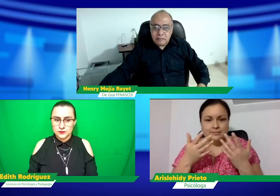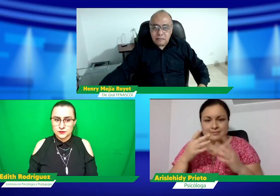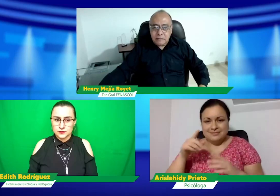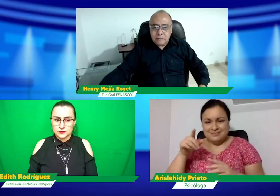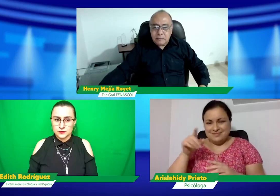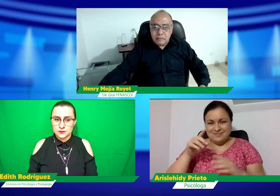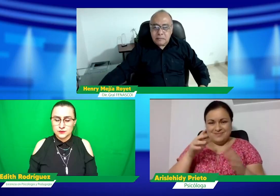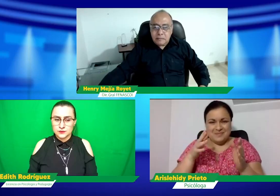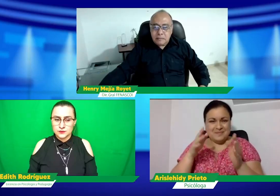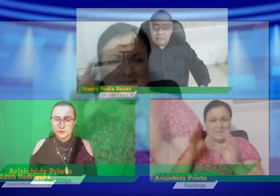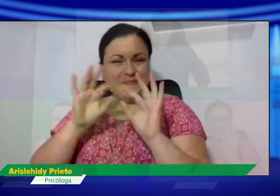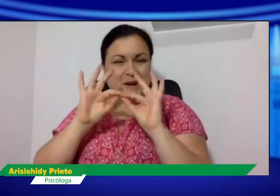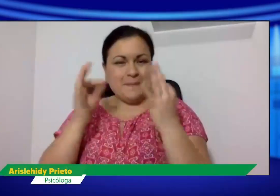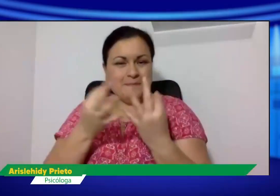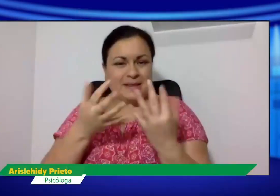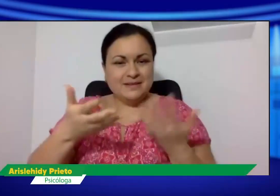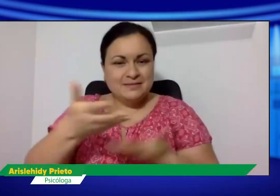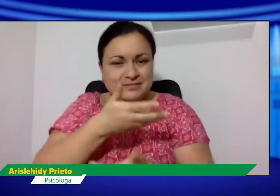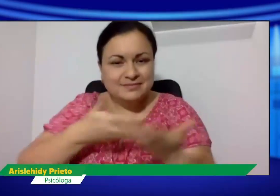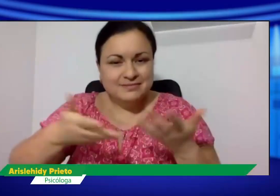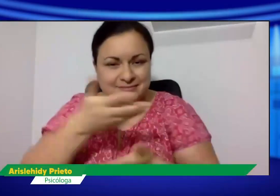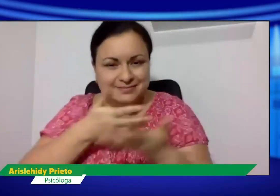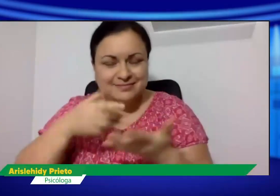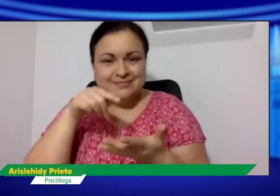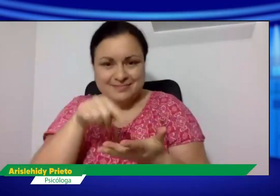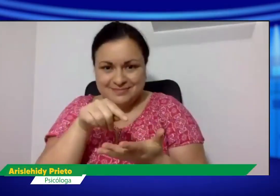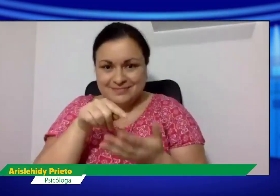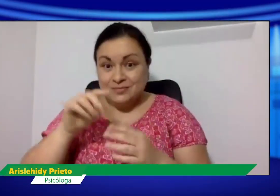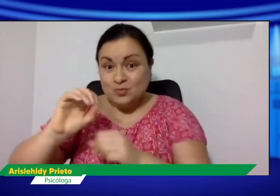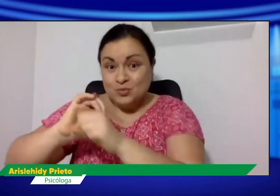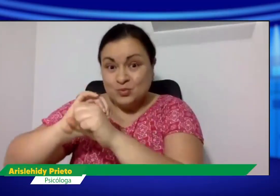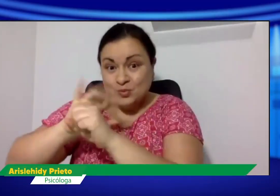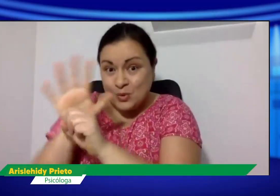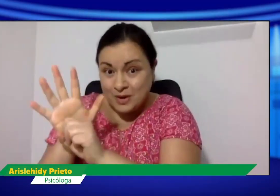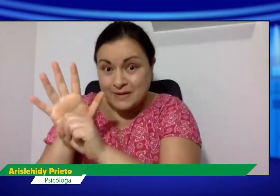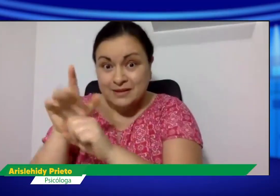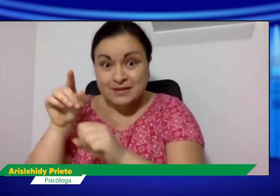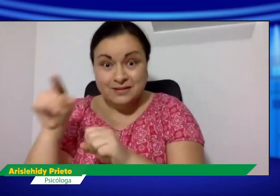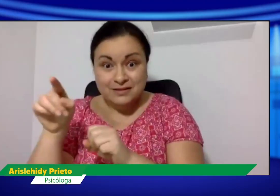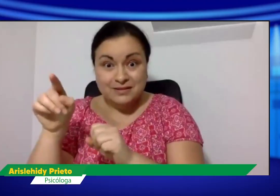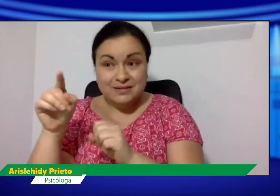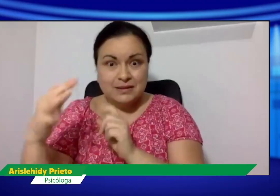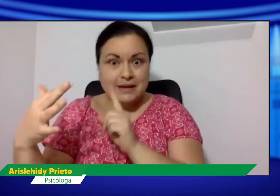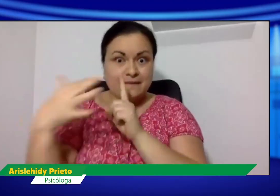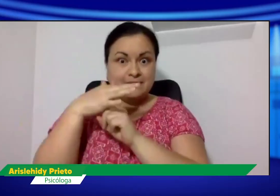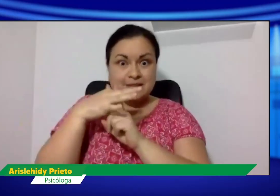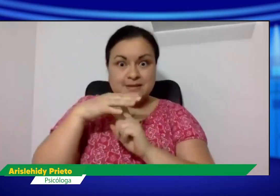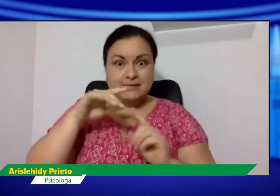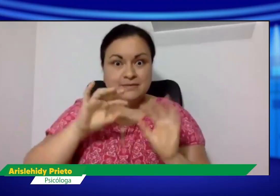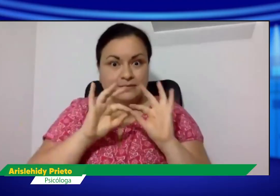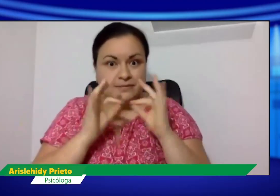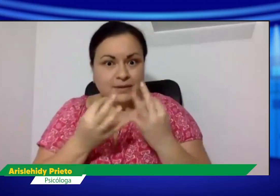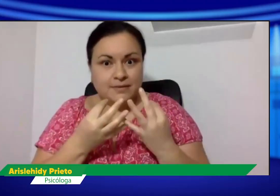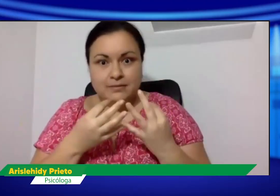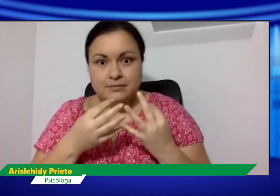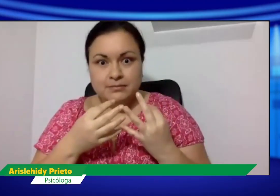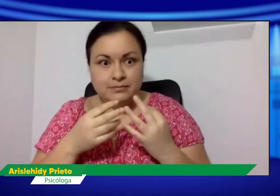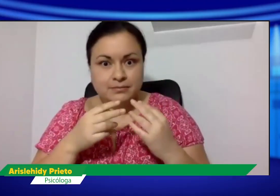Es una situación bastante grande. Digamos que en la familia, cuando se comparte con la familia, a raíz del COVID, pues la